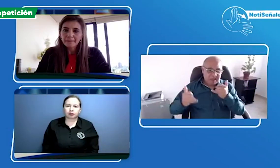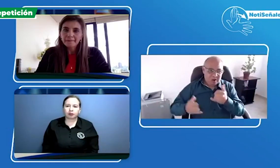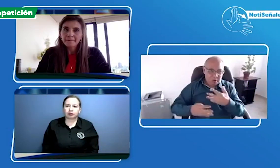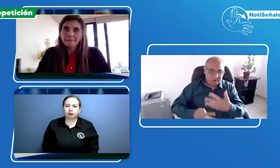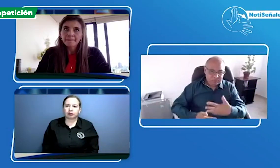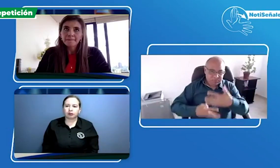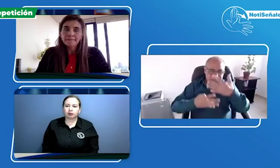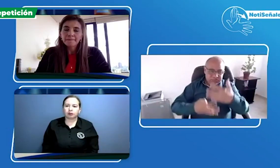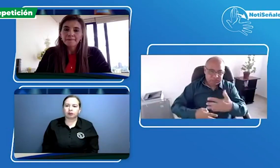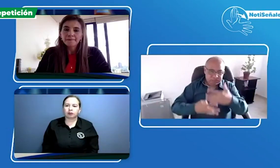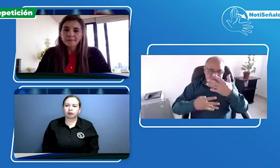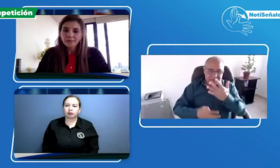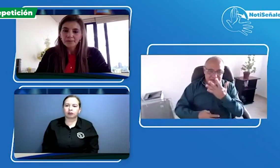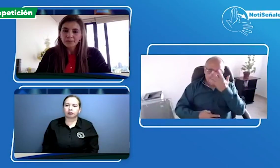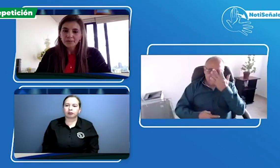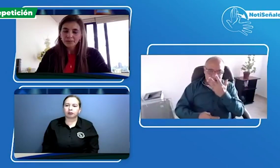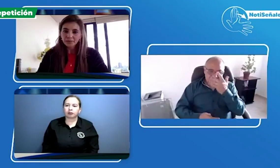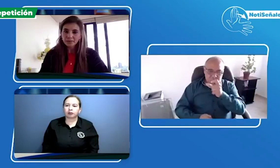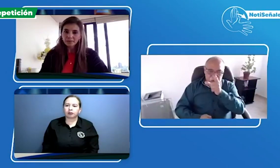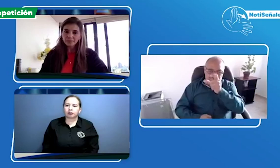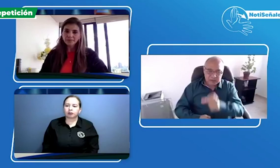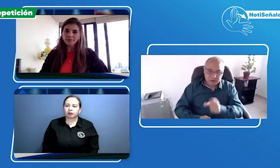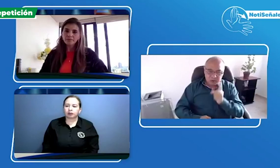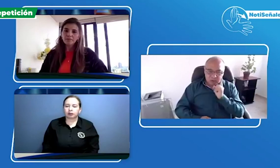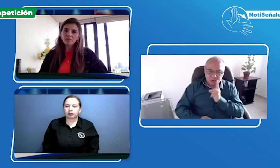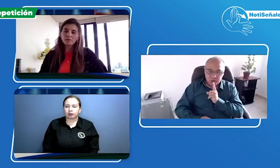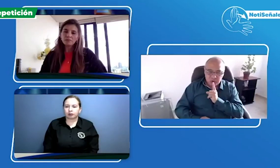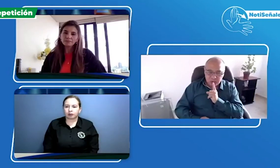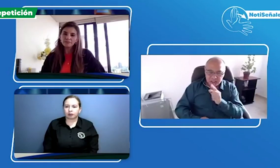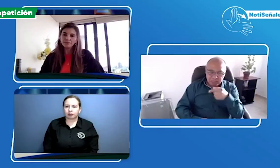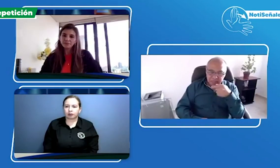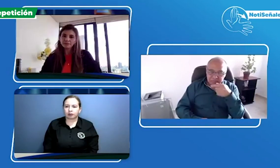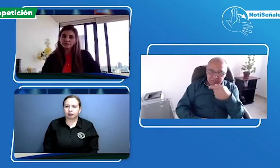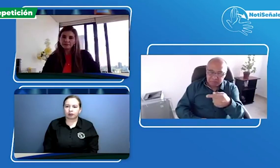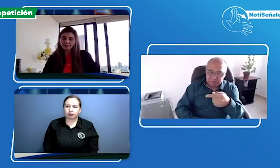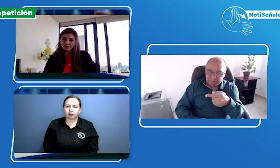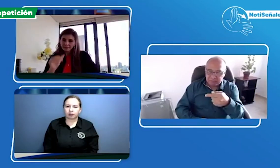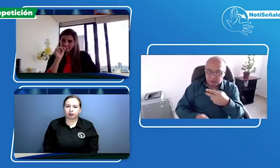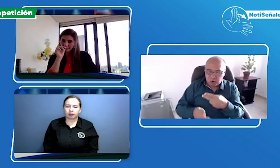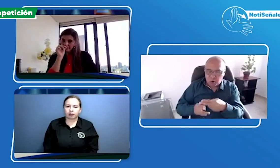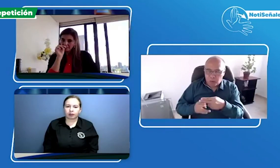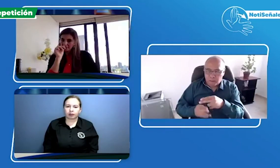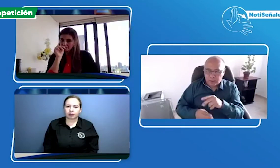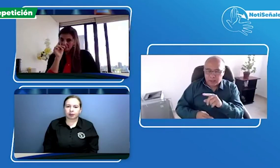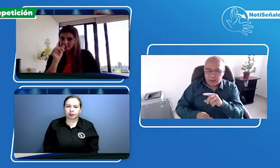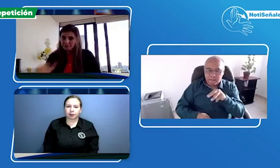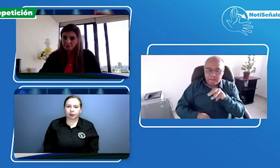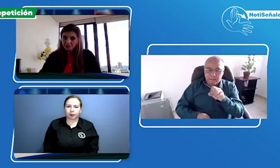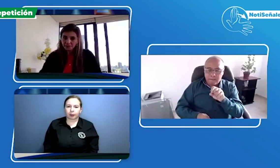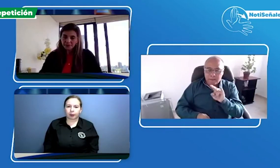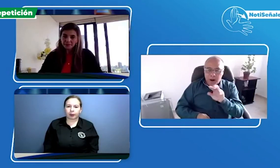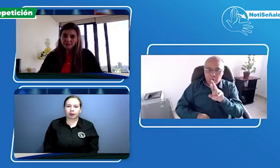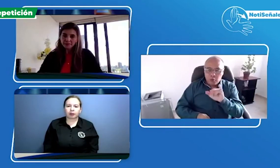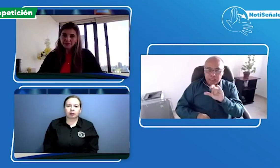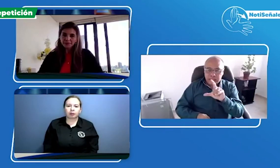ok y es que mira que nos están dejando en los comentarios acá en nuestro facebook live hay una persona sorda